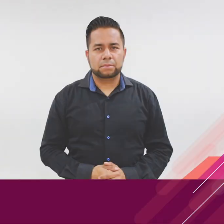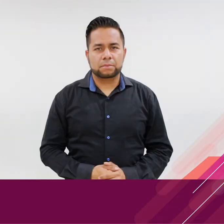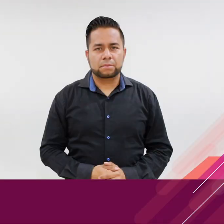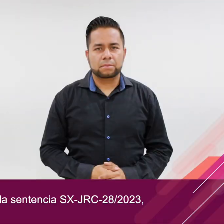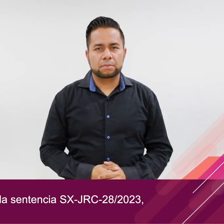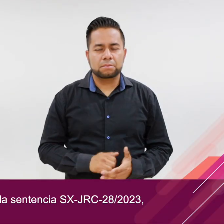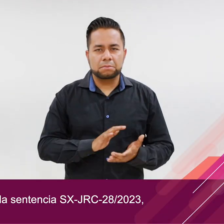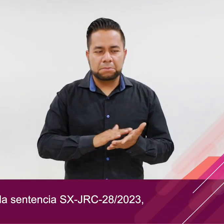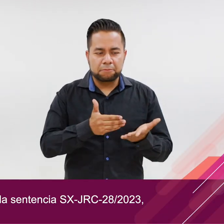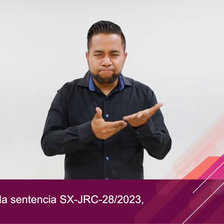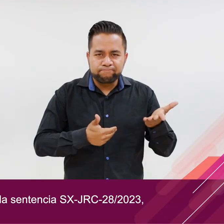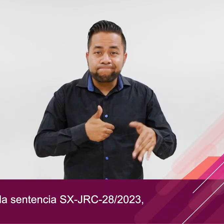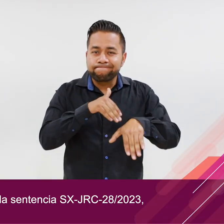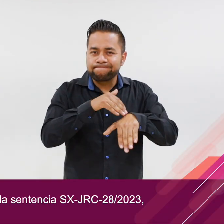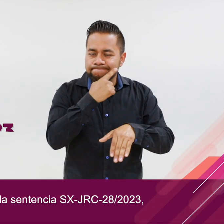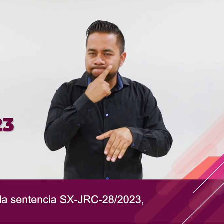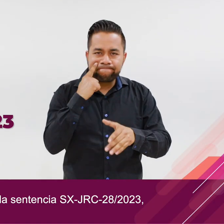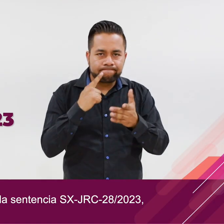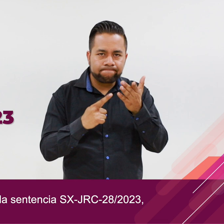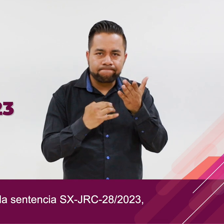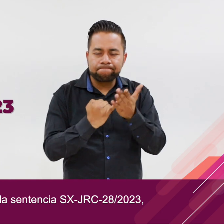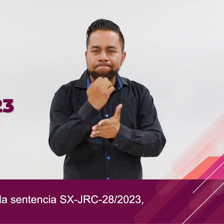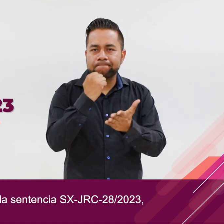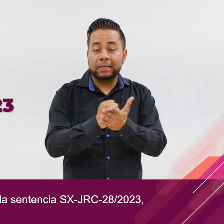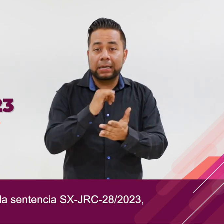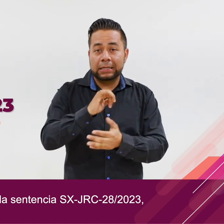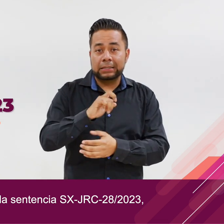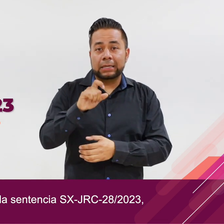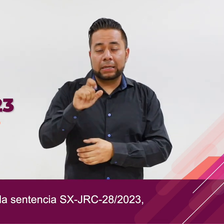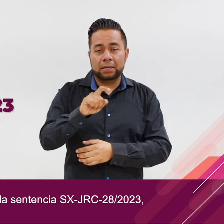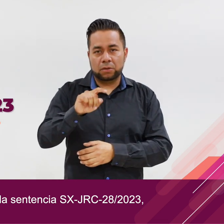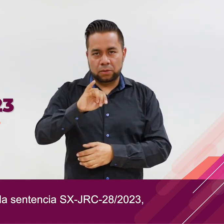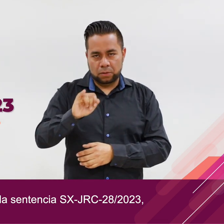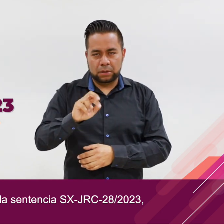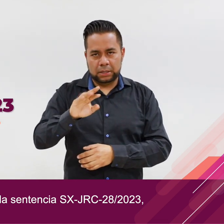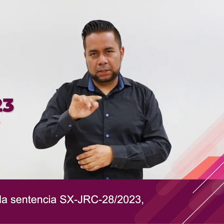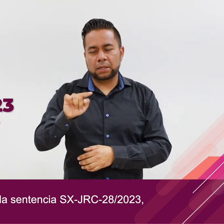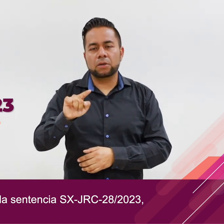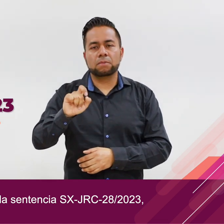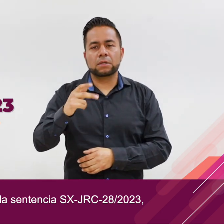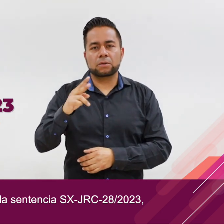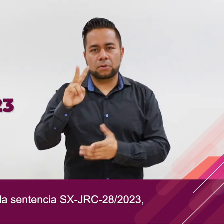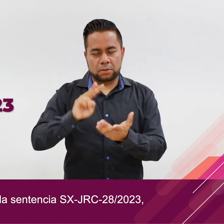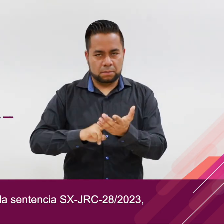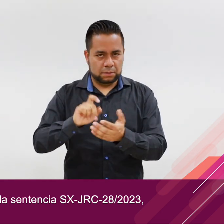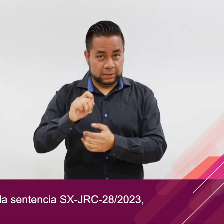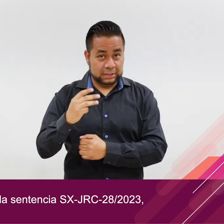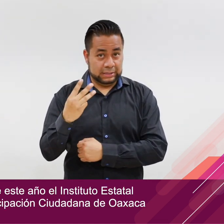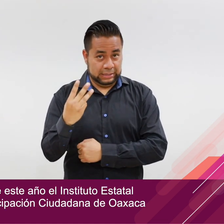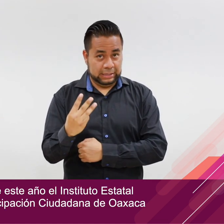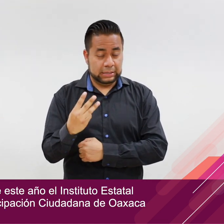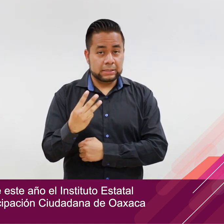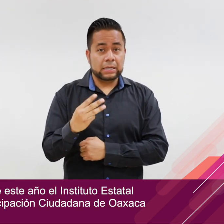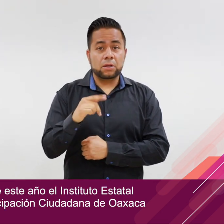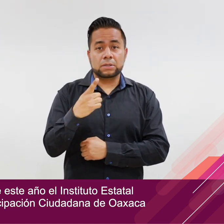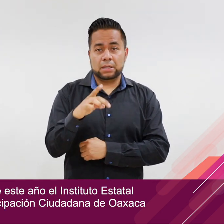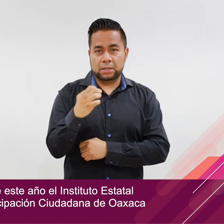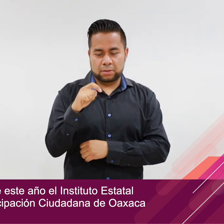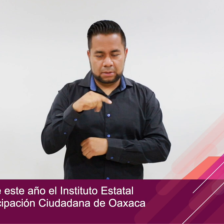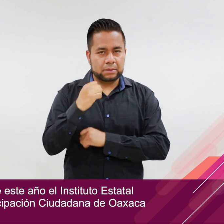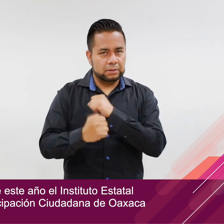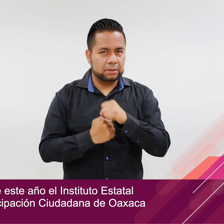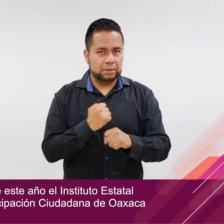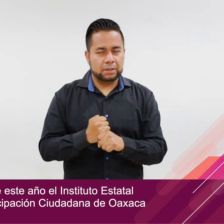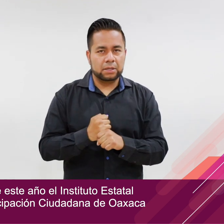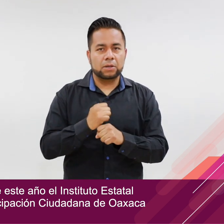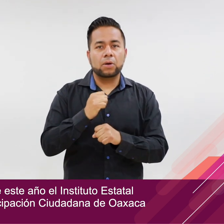En cumplimiento a la sentencia SX-JRC-28-2023, el 12 de enero de este